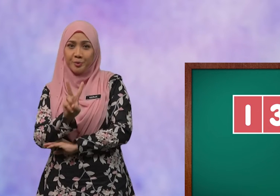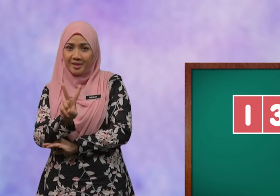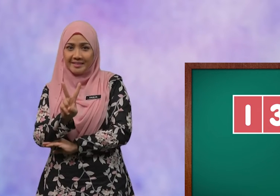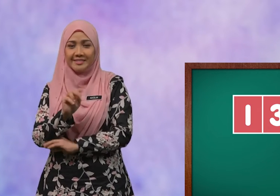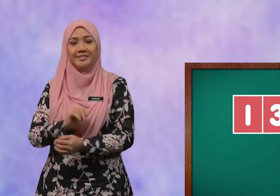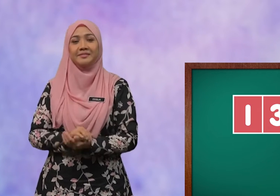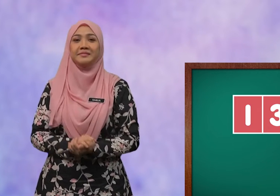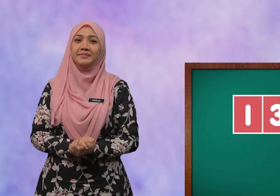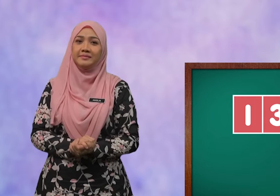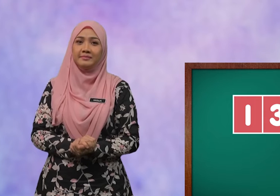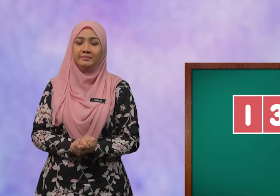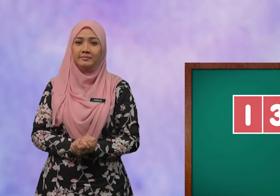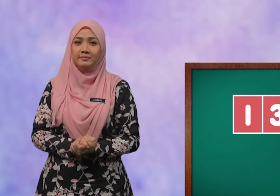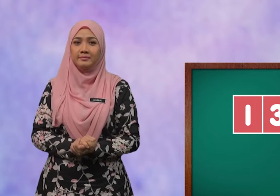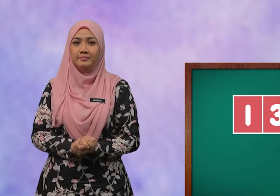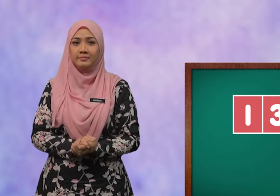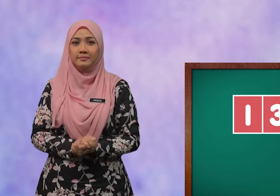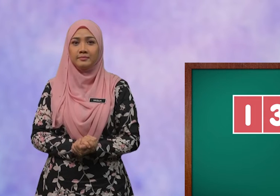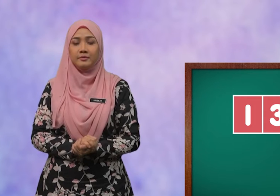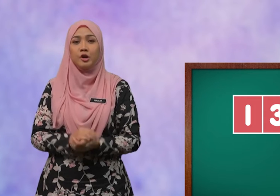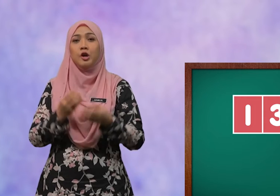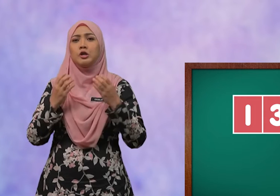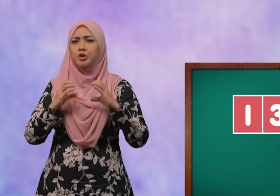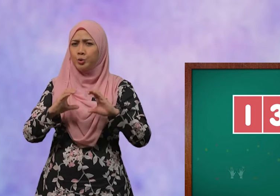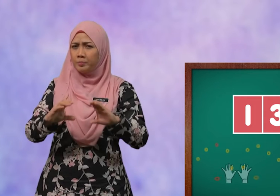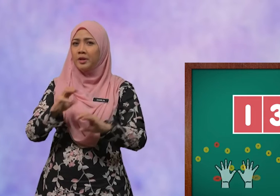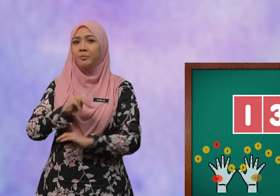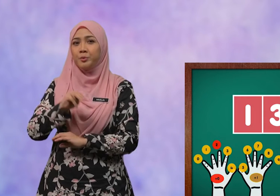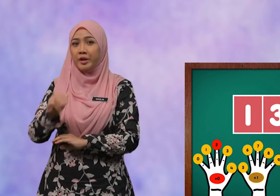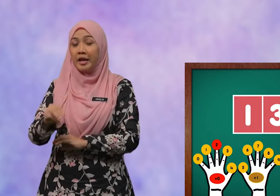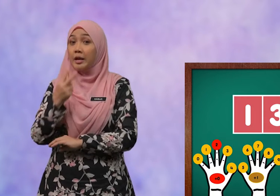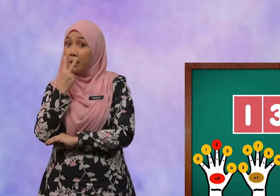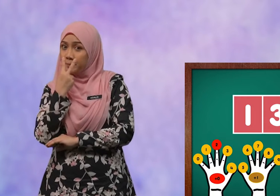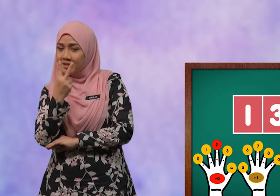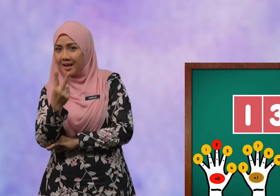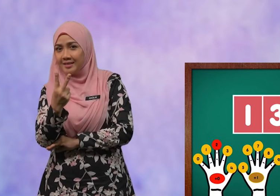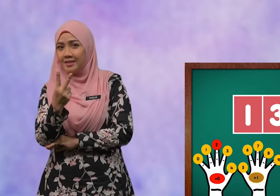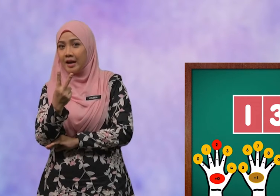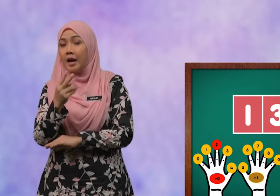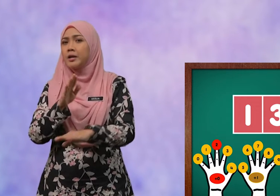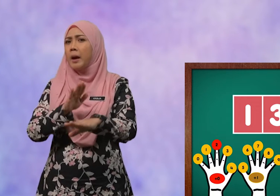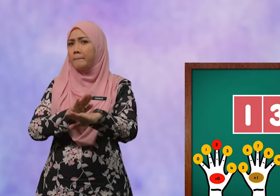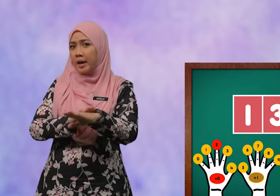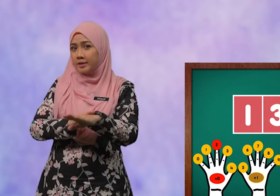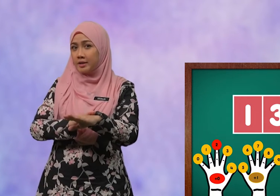Nombor Cuba, murid, perhatikan pada